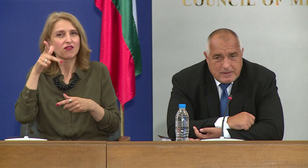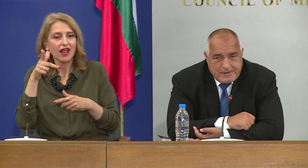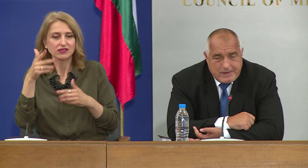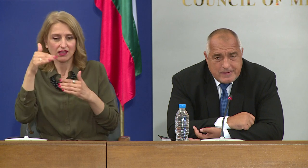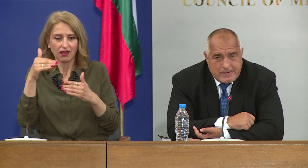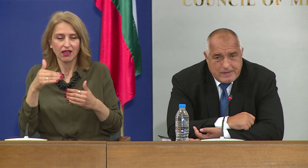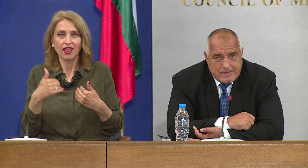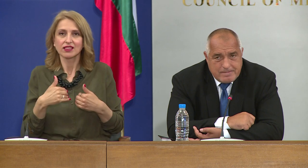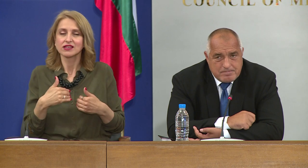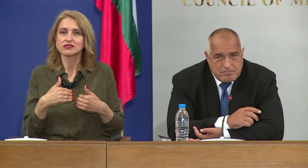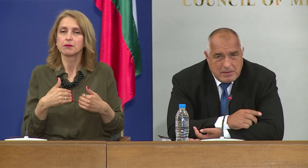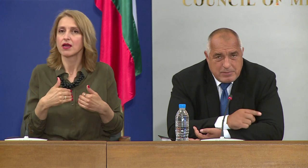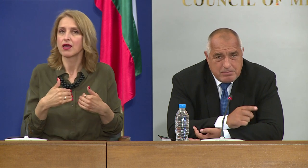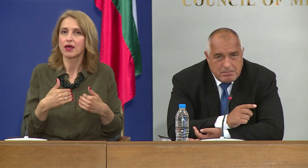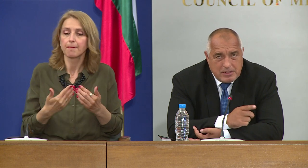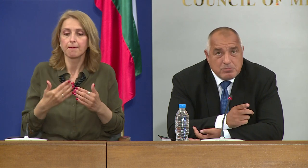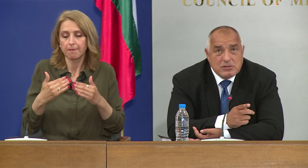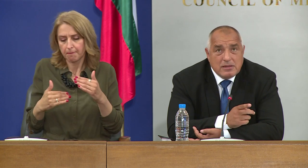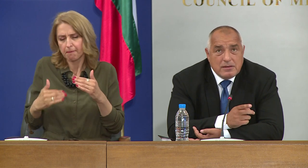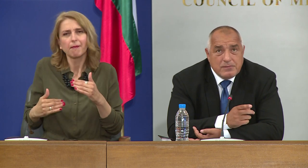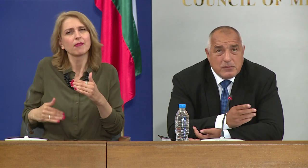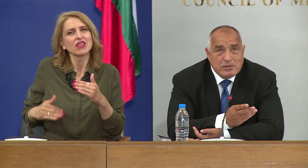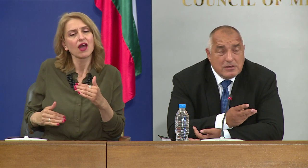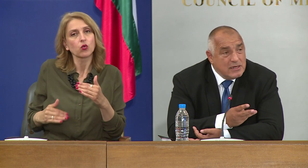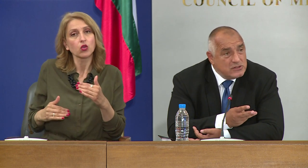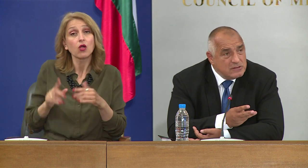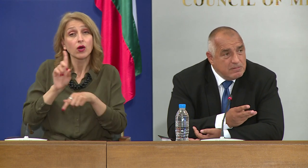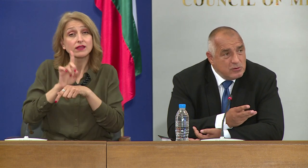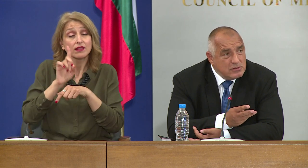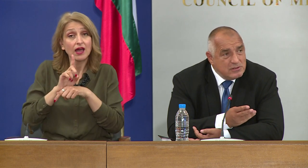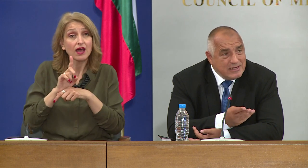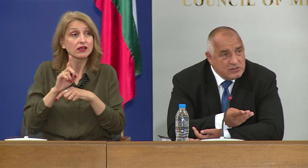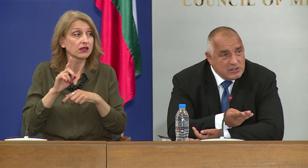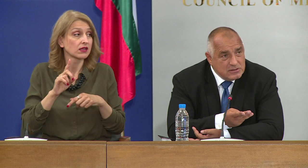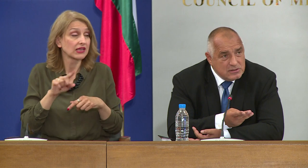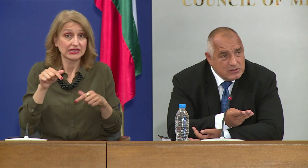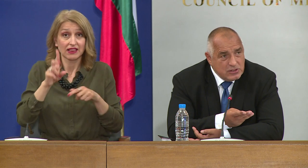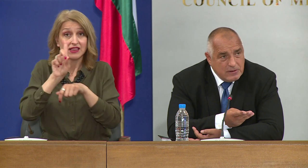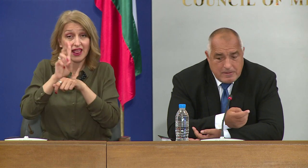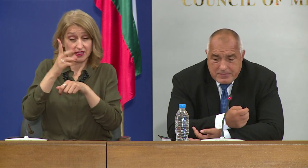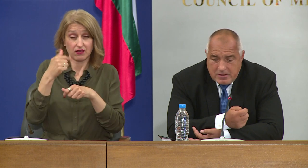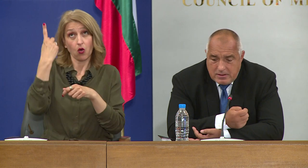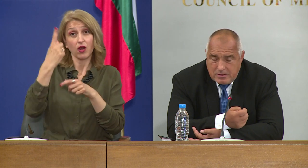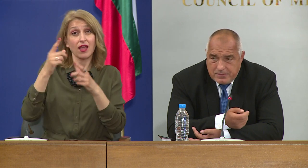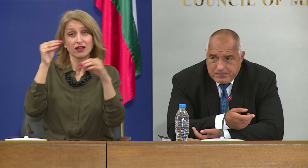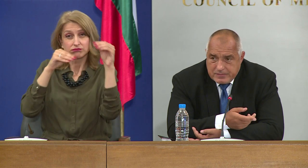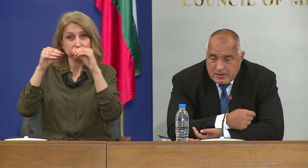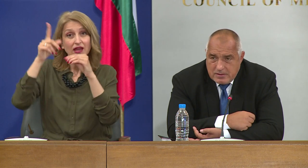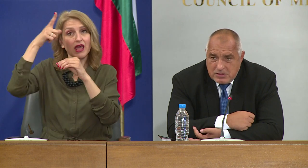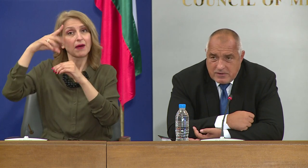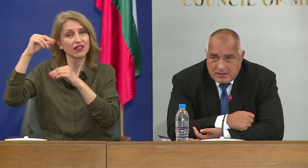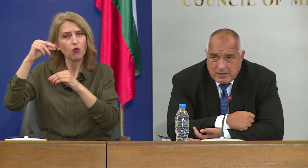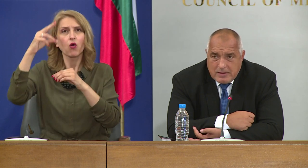сме предпоследни. От 11 часа сме почнали, трети час тече и